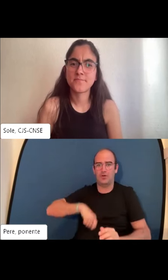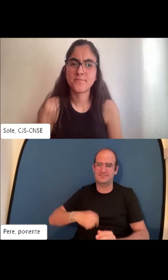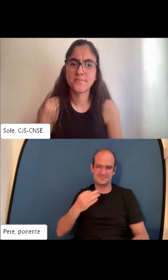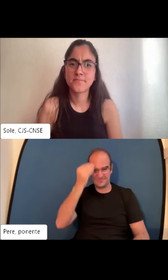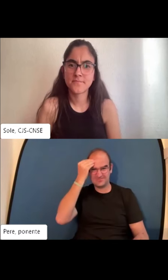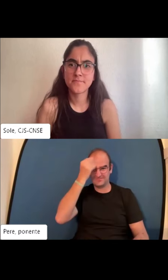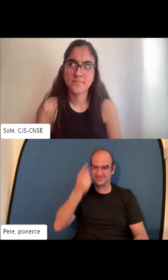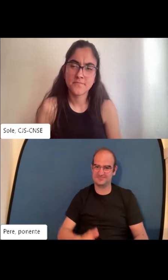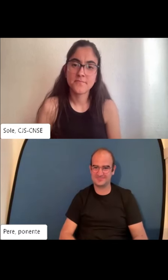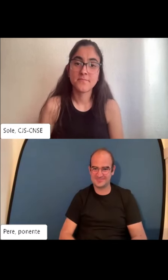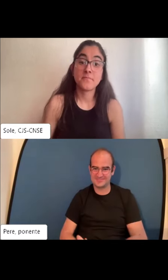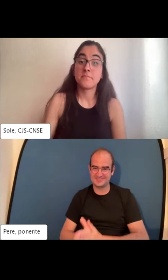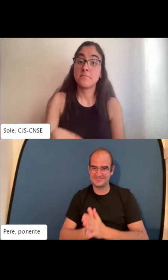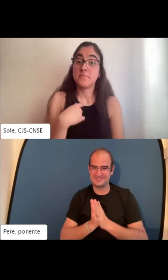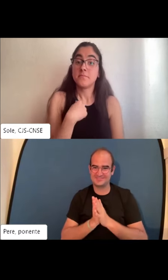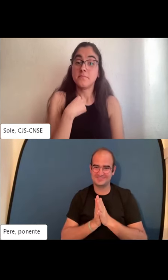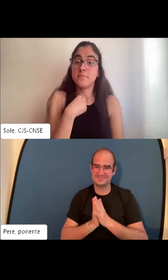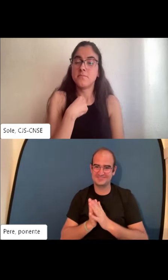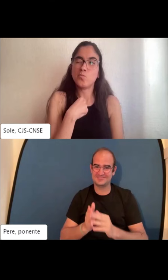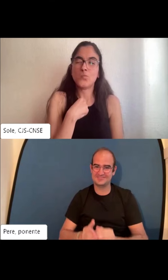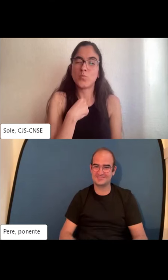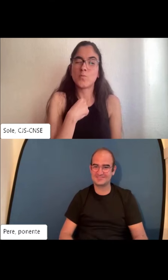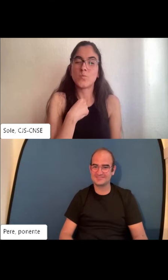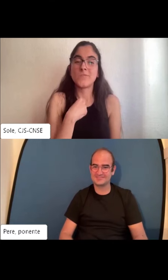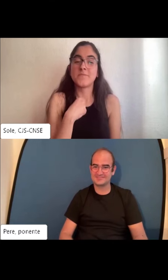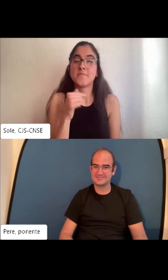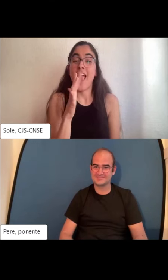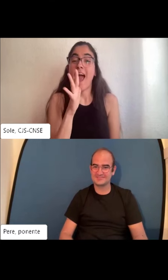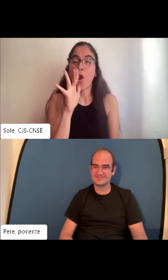Pues allí, ¿qué profesiones piensas que son las más demandadas?